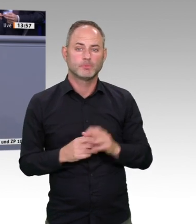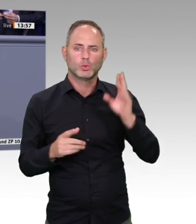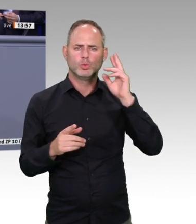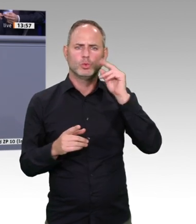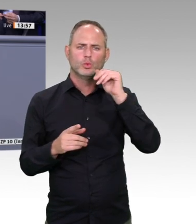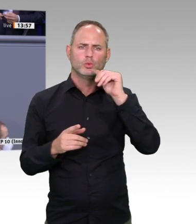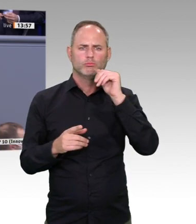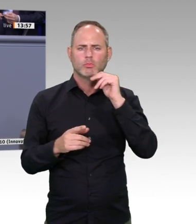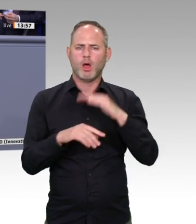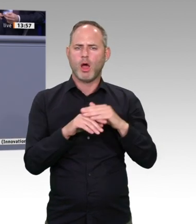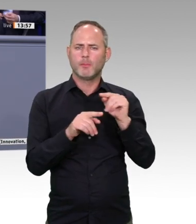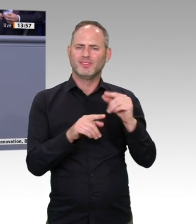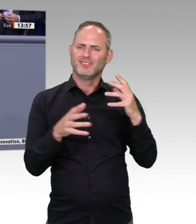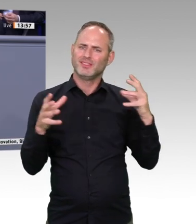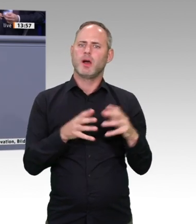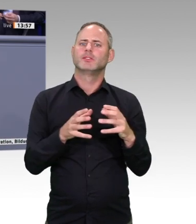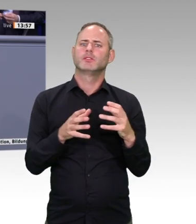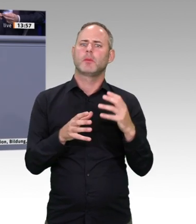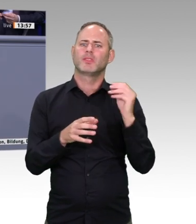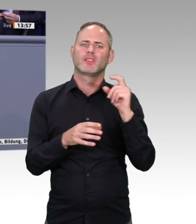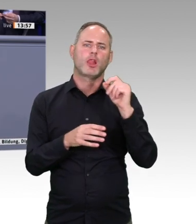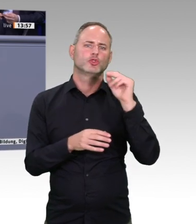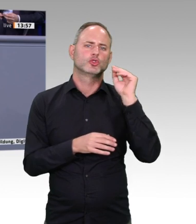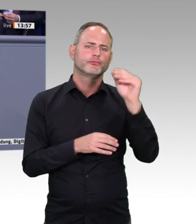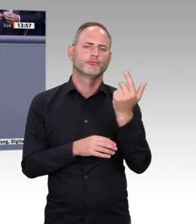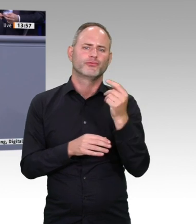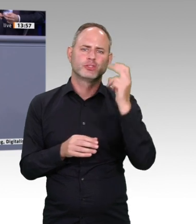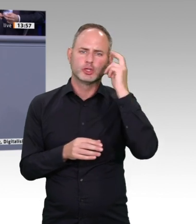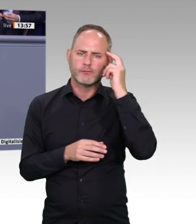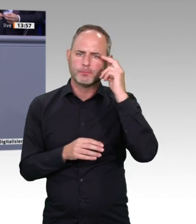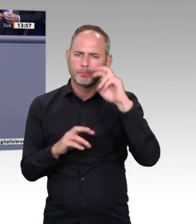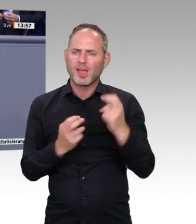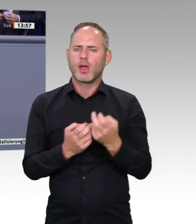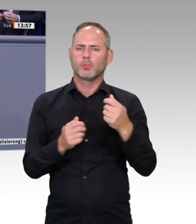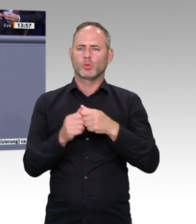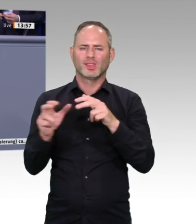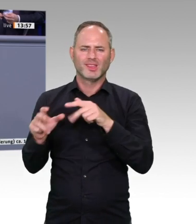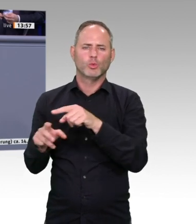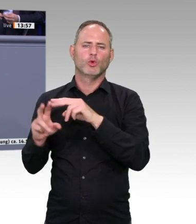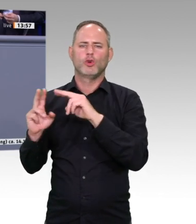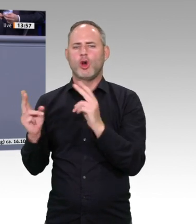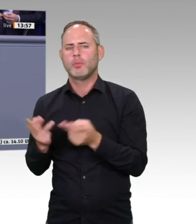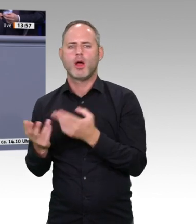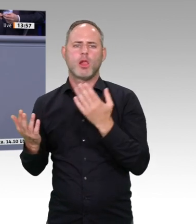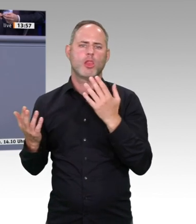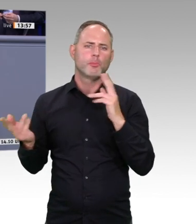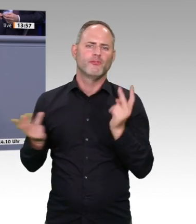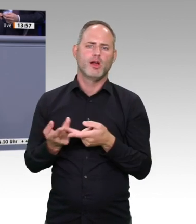Ernährungswirtschaft oder bei der Produktion im Bereich der Prozessoptimierung. Überall helfen digitale Technologien, oftmals mit dem Begriff